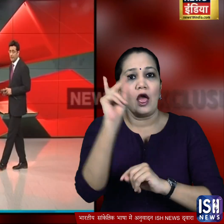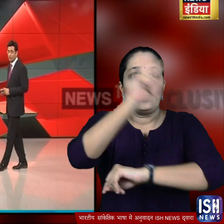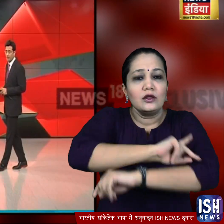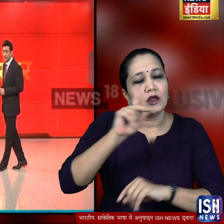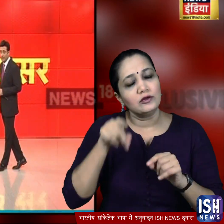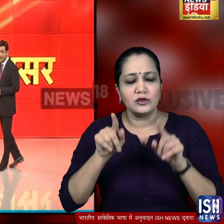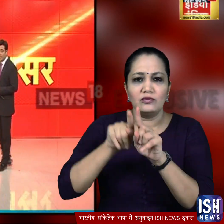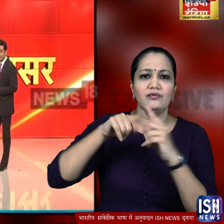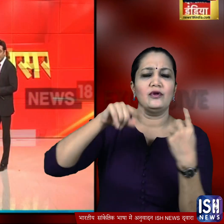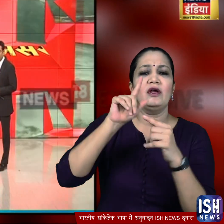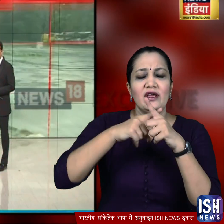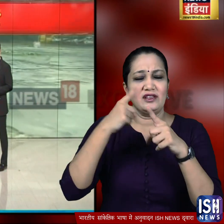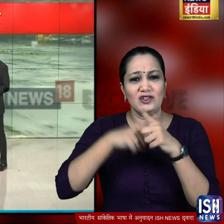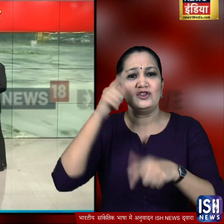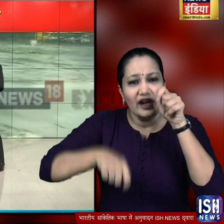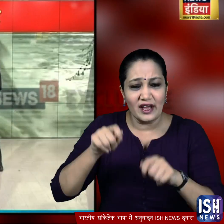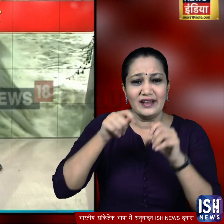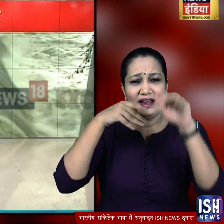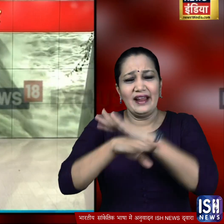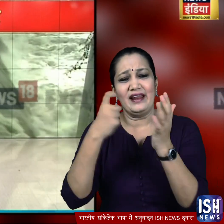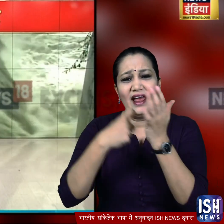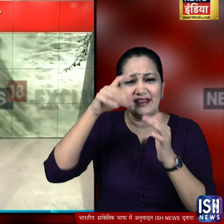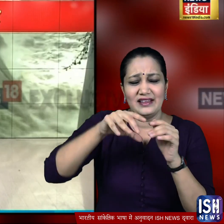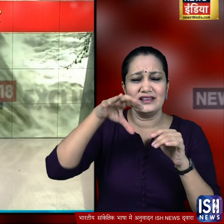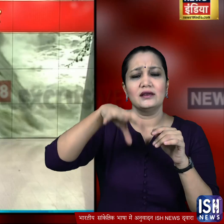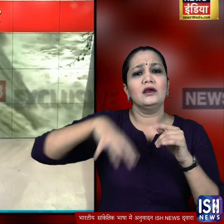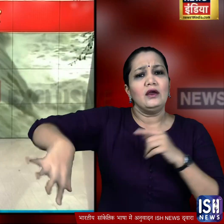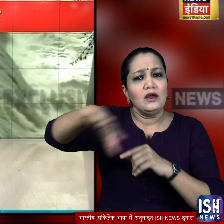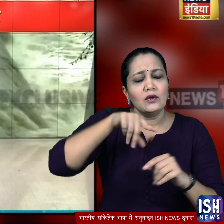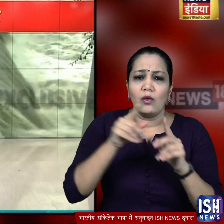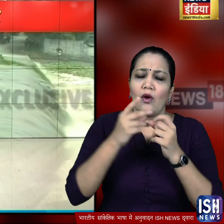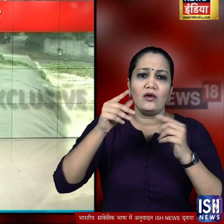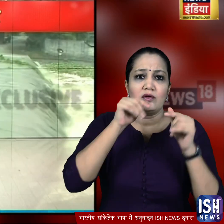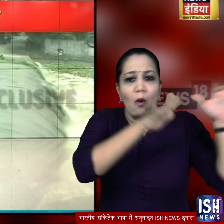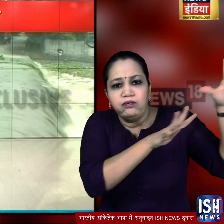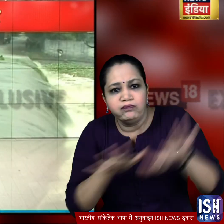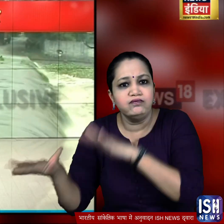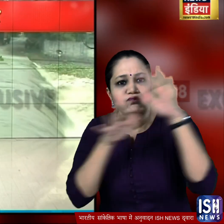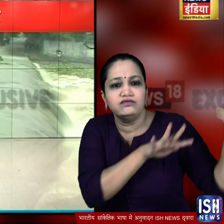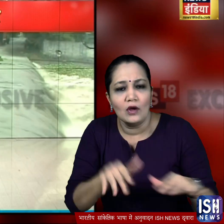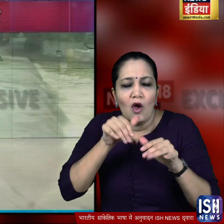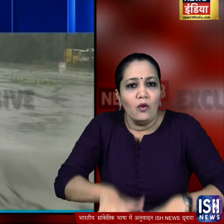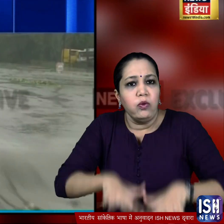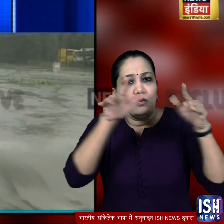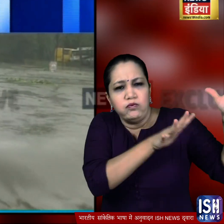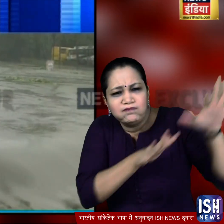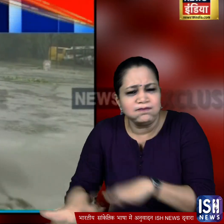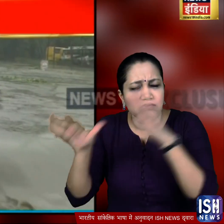देखने को मिला जारकंड की राजधानी रांची में तो यास तूफान की वज़े से हुई बारिश के बाद बाड़ जैसे हालात बन गए और